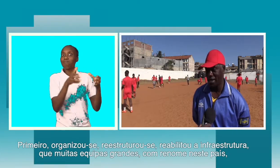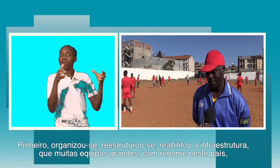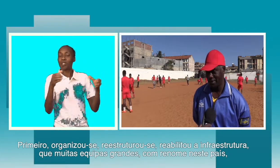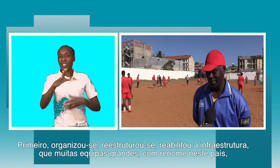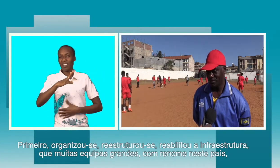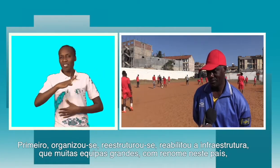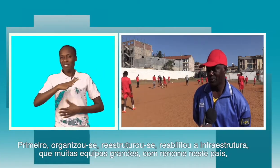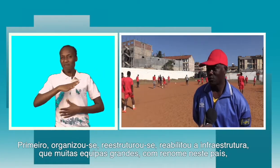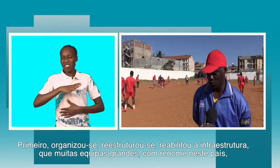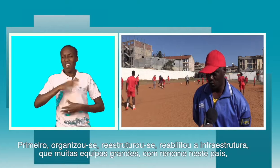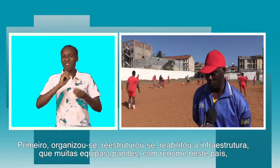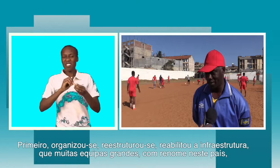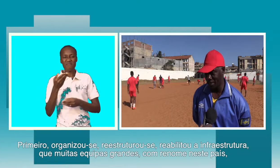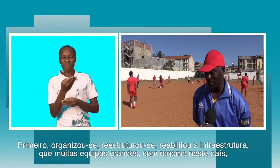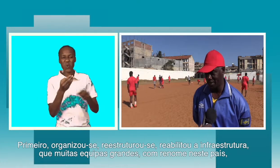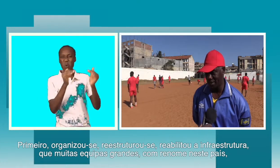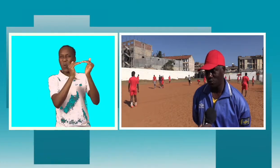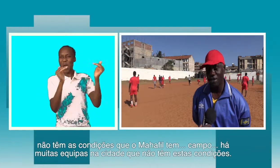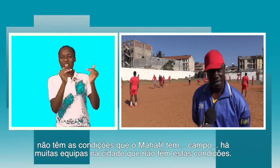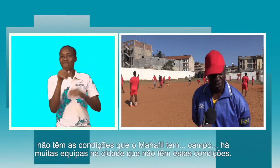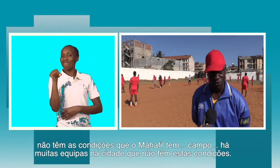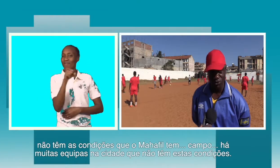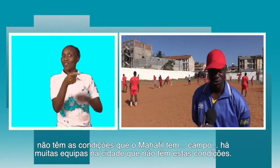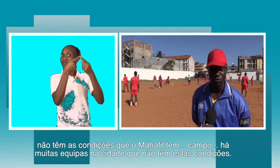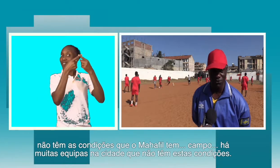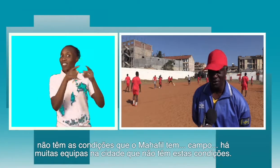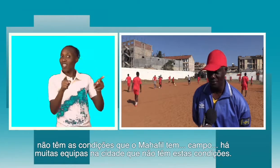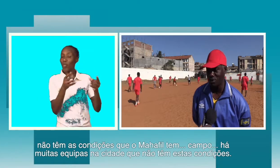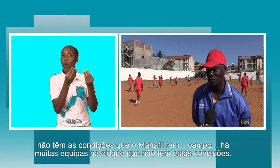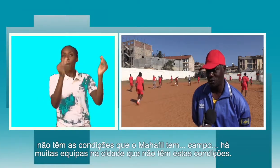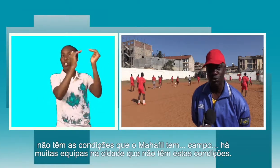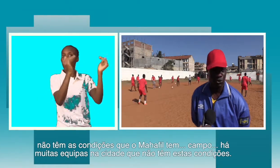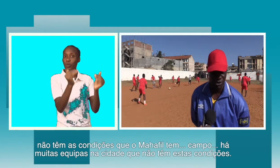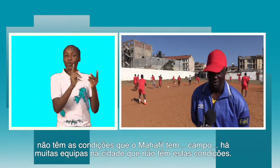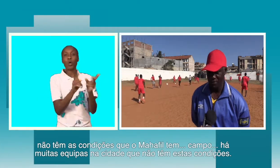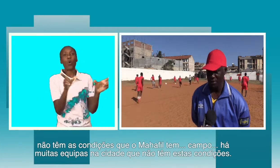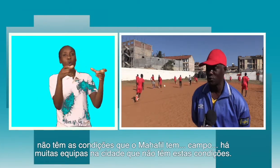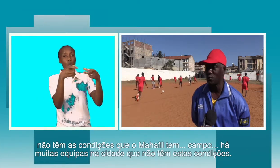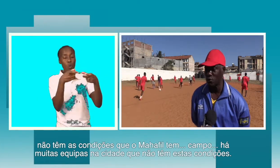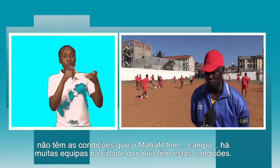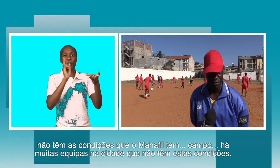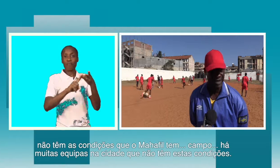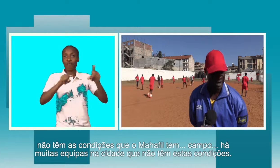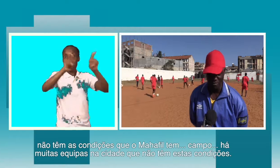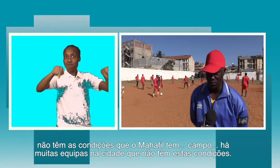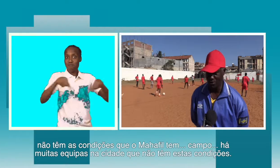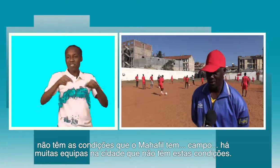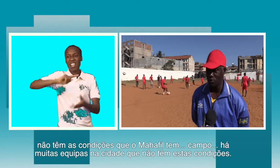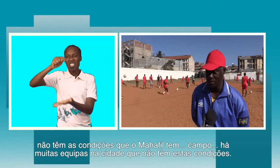grandes com renome aqui neste país não têm as condições com o Maafil, temos estruturas, temos do clube, campo. Há muitas